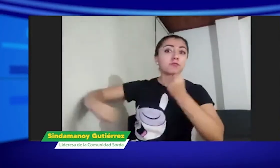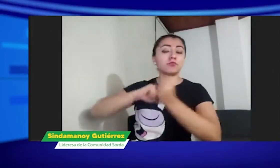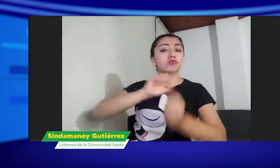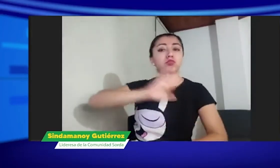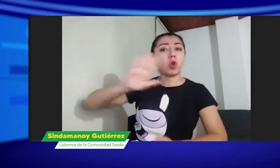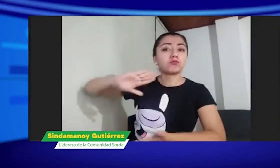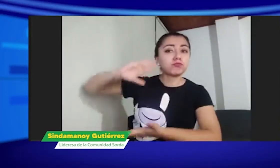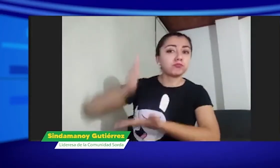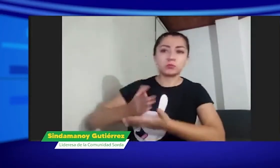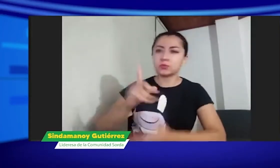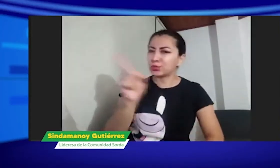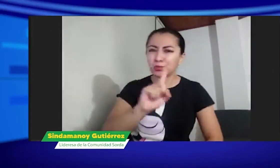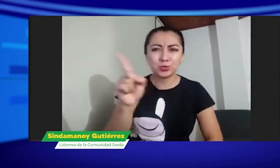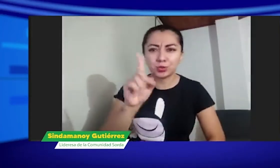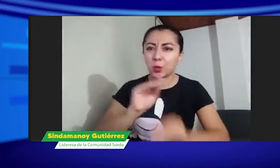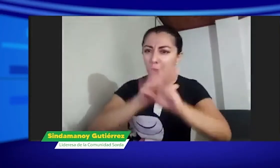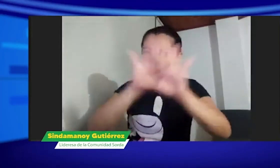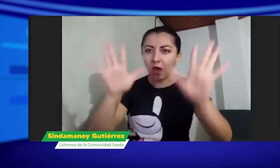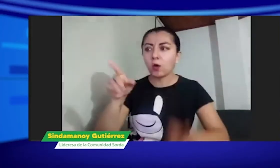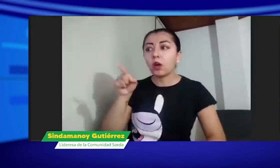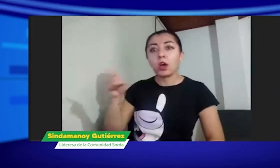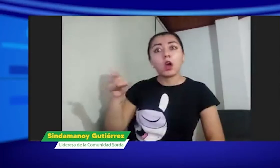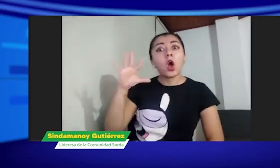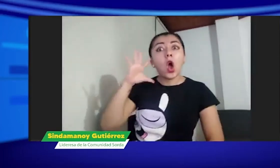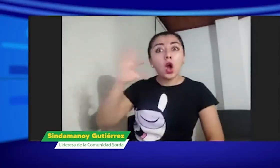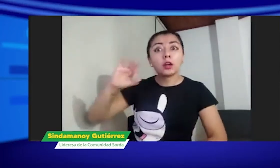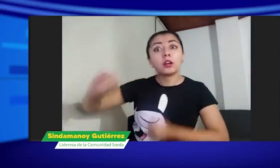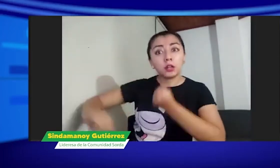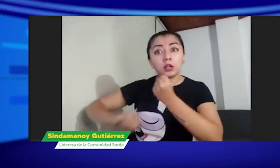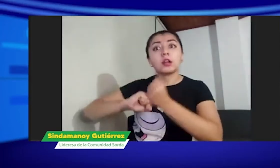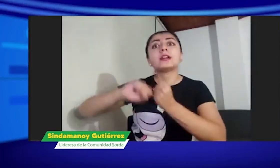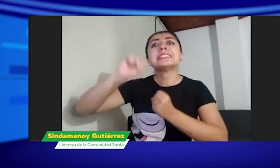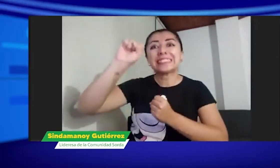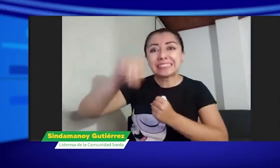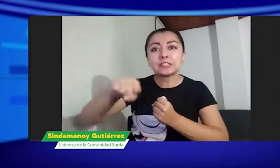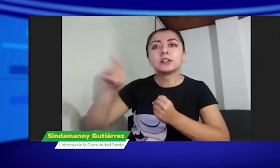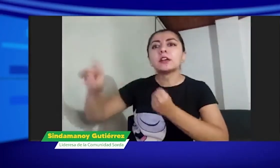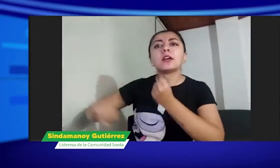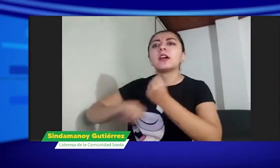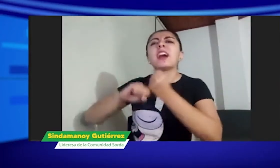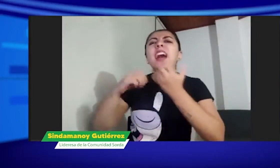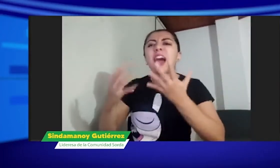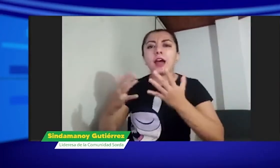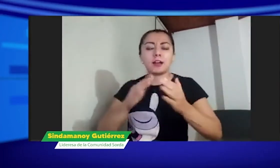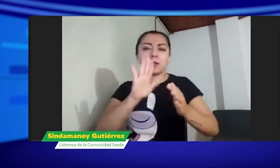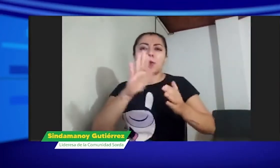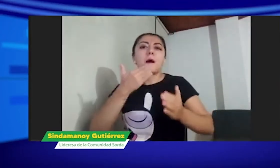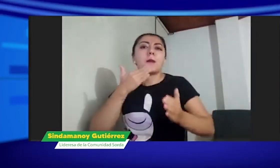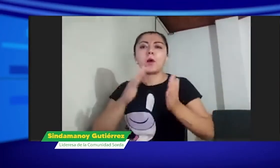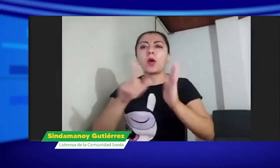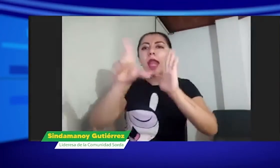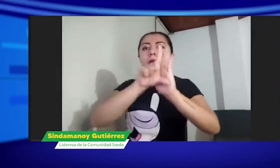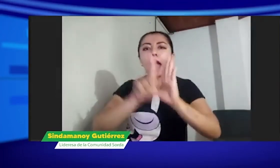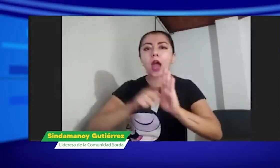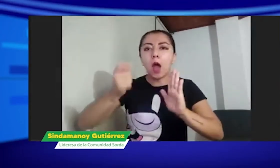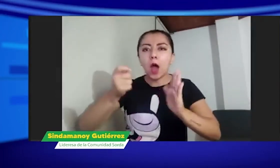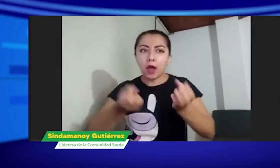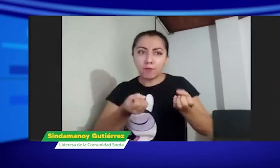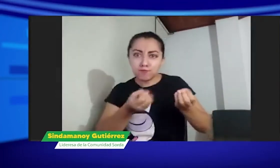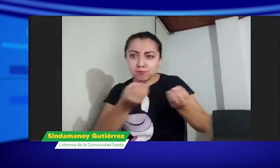quienes tenemos que hacerlo eso no quiere decir que las personas oyentes no nos puedan apoyar hay muchos oyentes que están fortaleciendo la comunidad